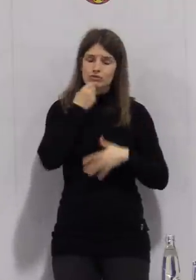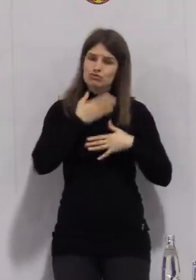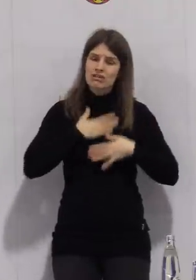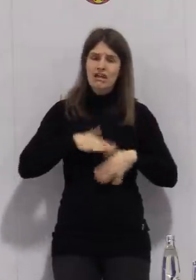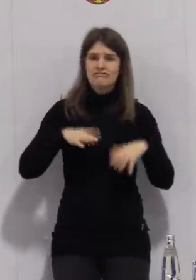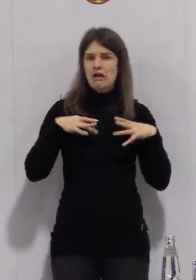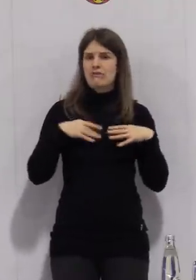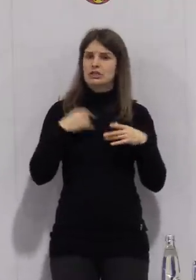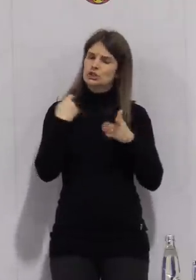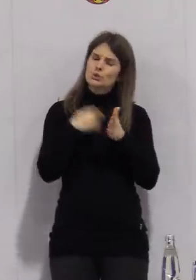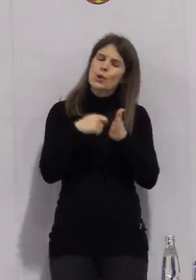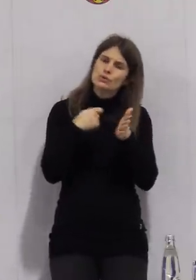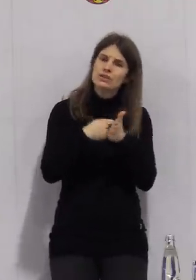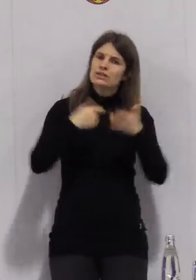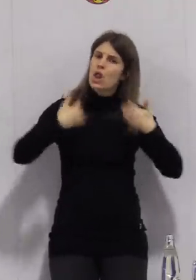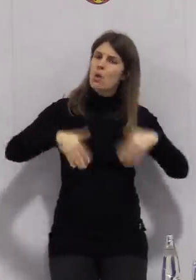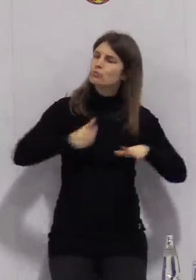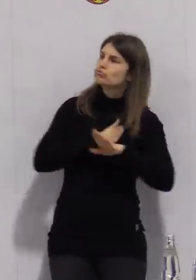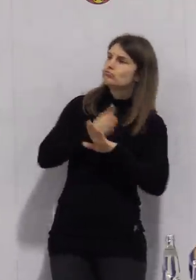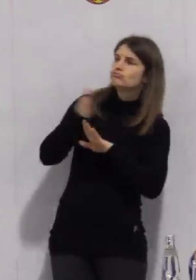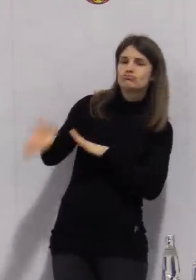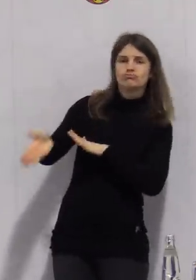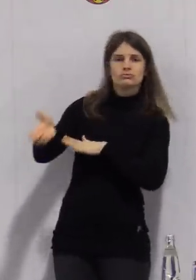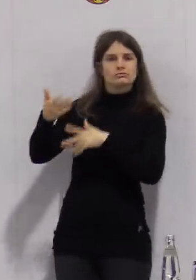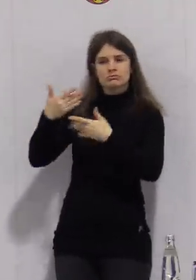kostenfrei zu nutzen.